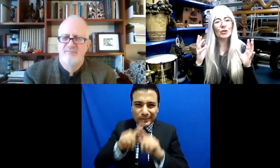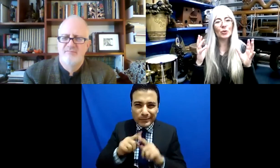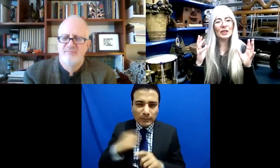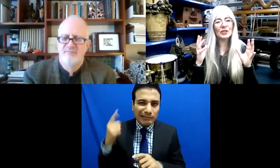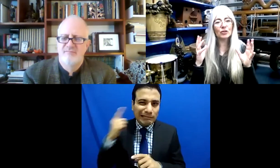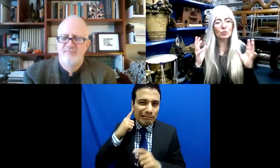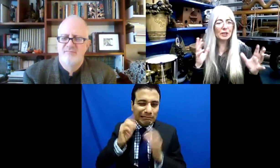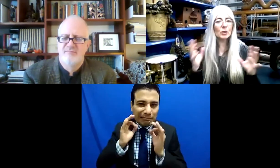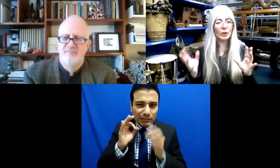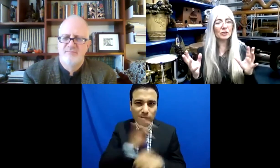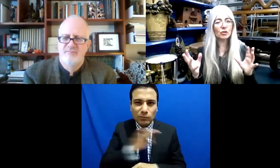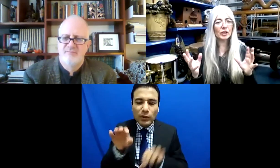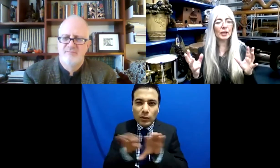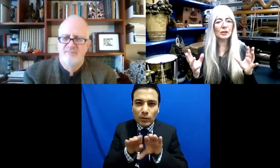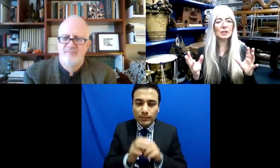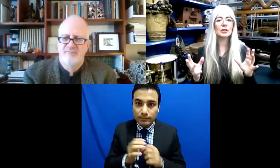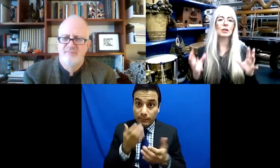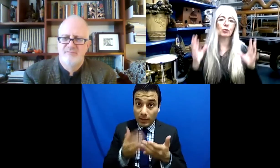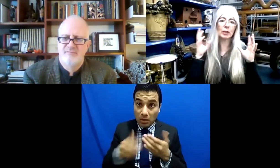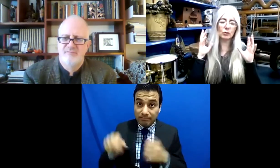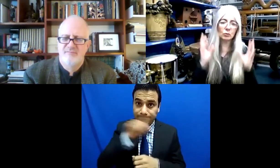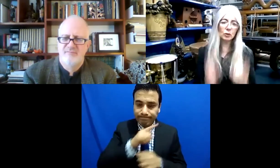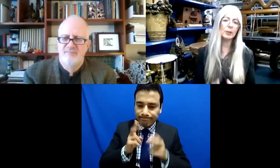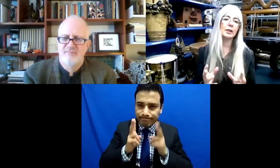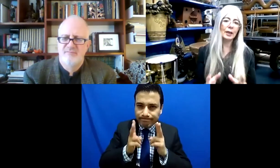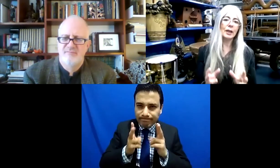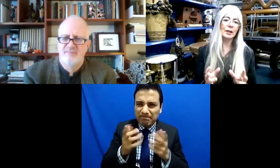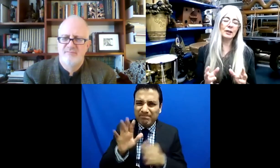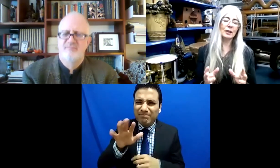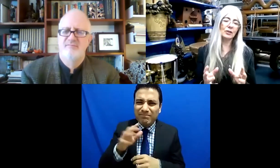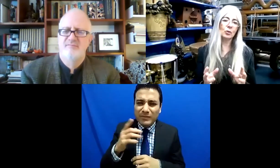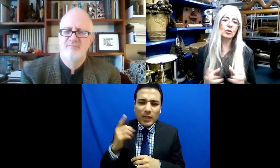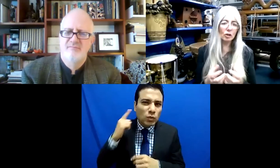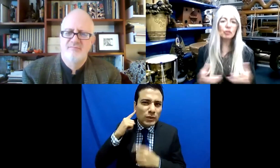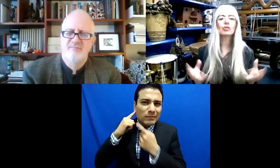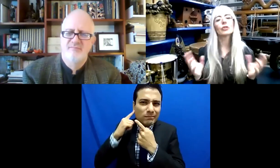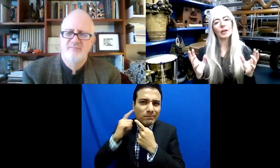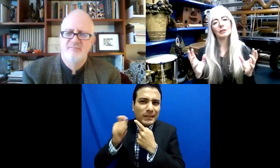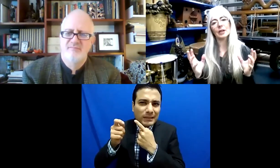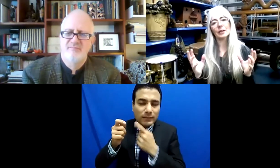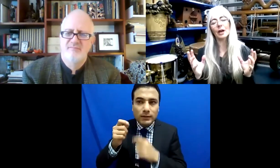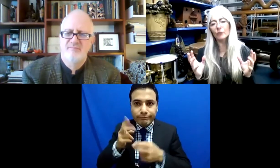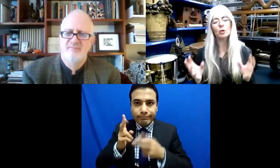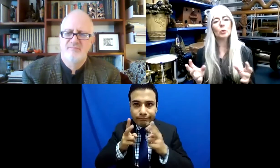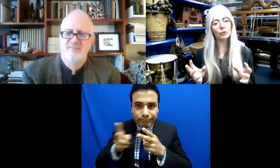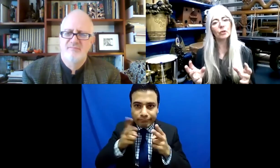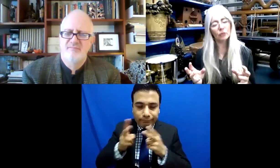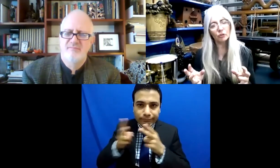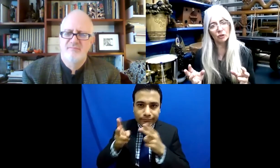punto muy avanzado en la discusión sobre qué significa escuchar y es muy interesante. Y si podemos realmente